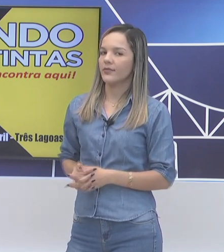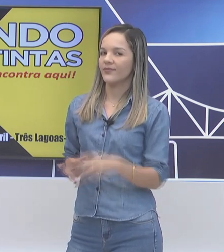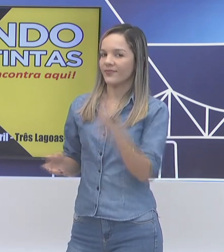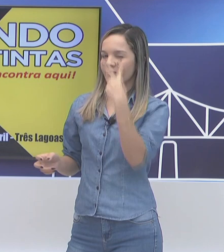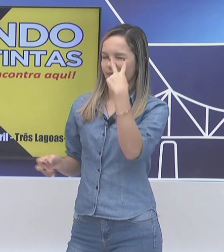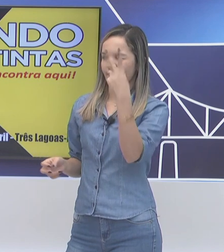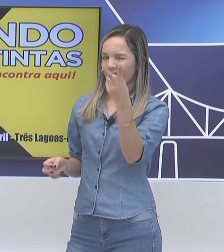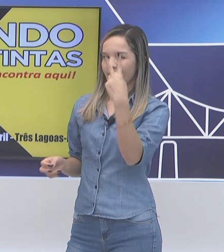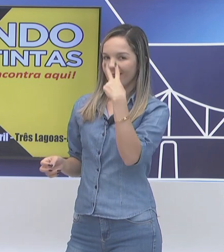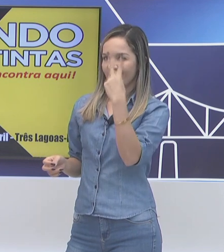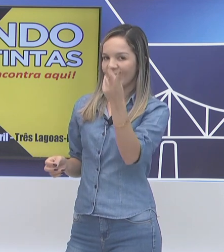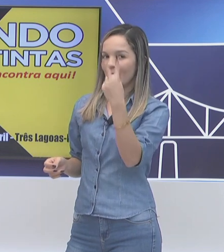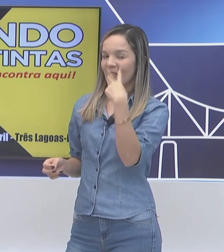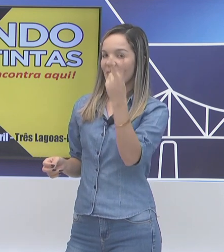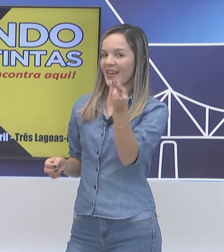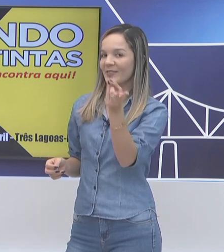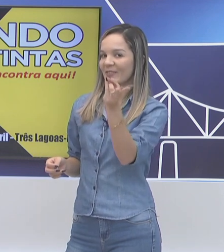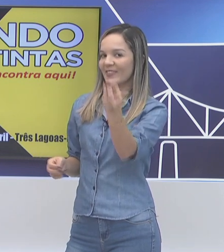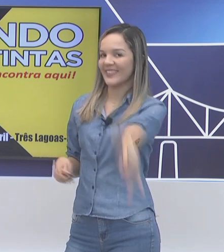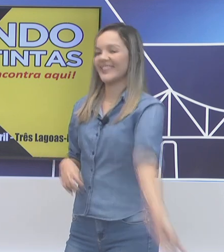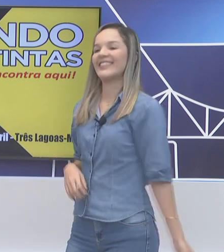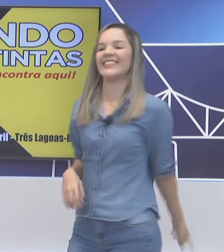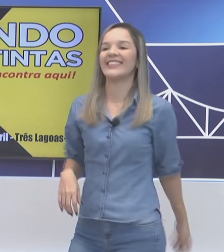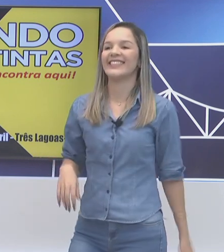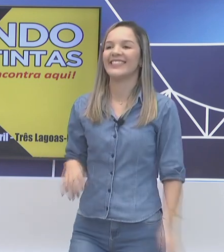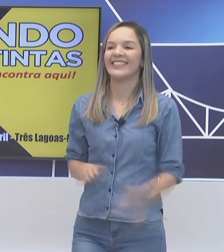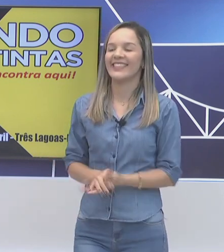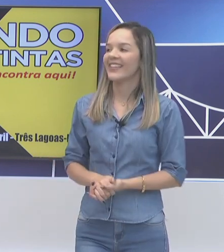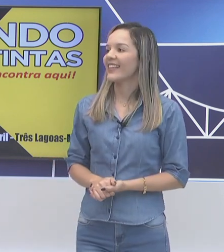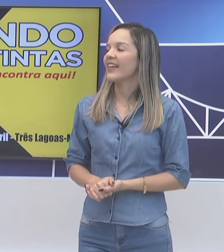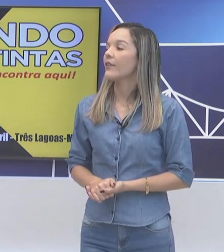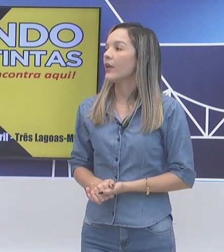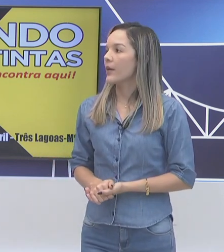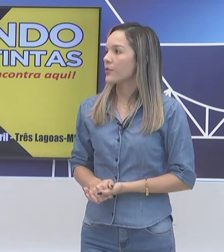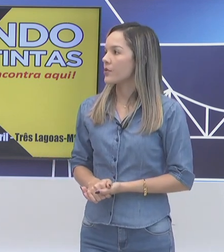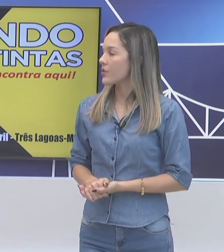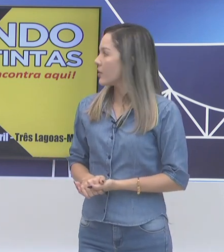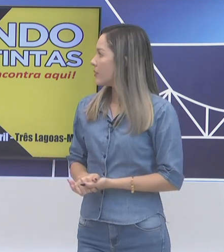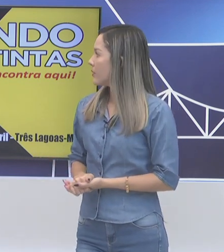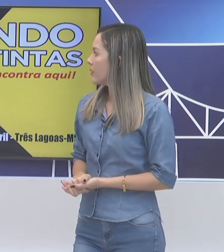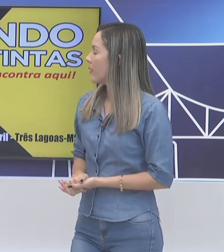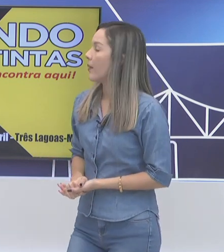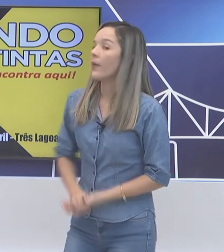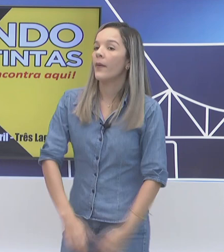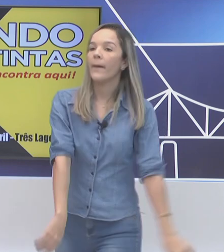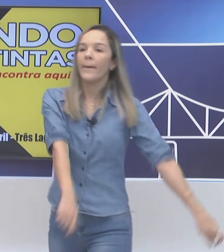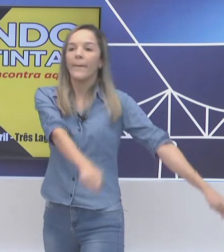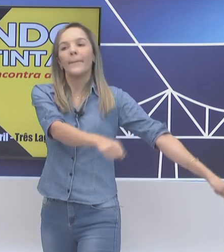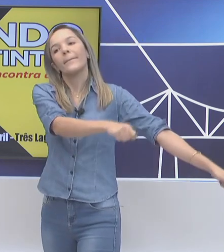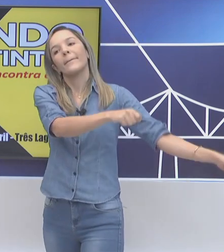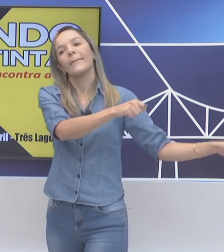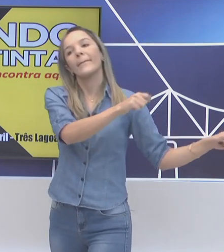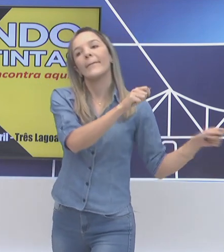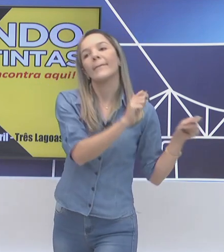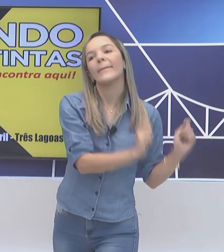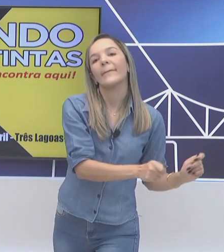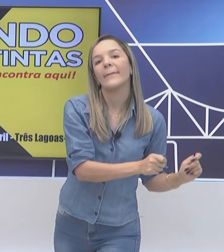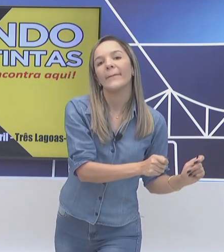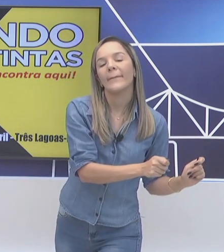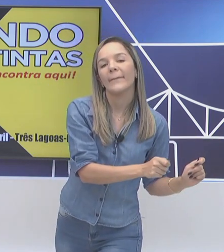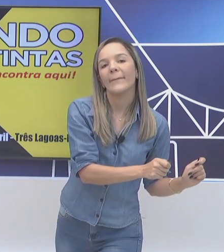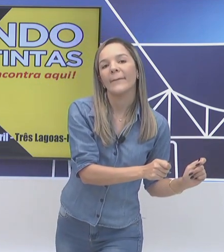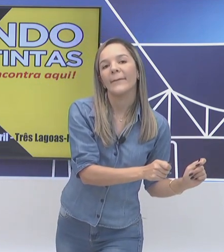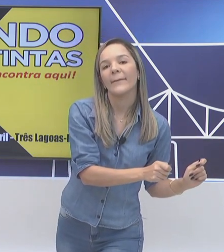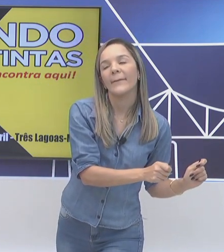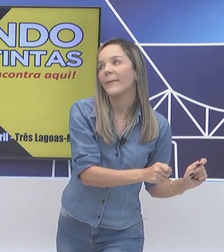Com certeza. Estou sabendo. Vamos lá então? Vamos. Baquetas na mão, caixa da bateria,